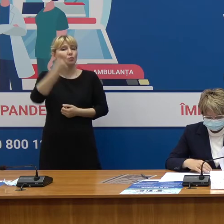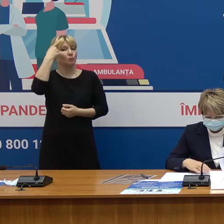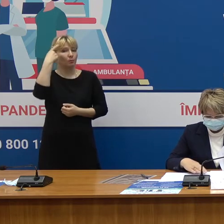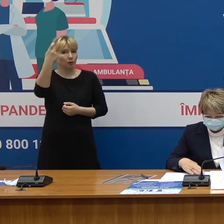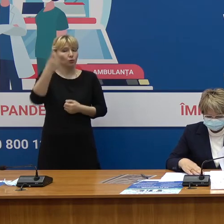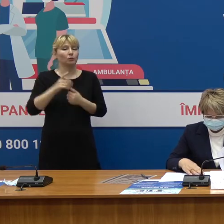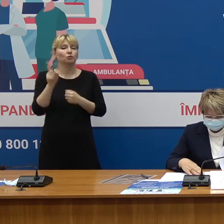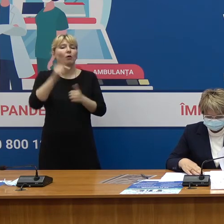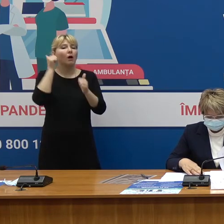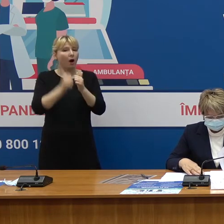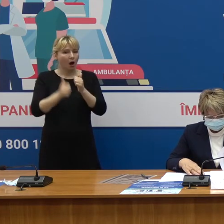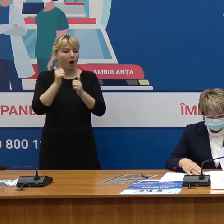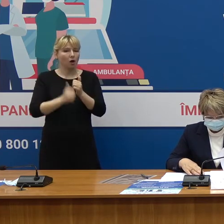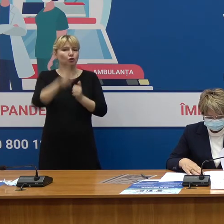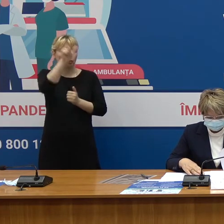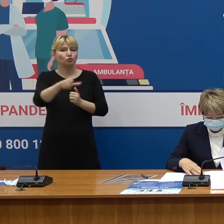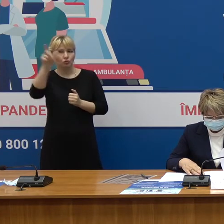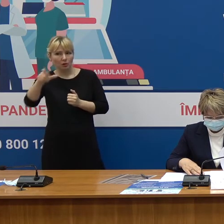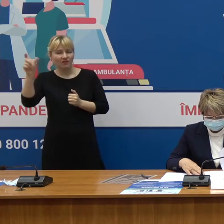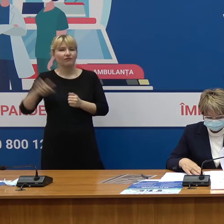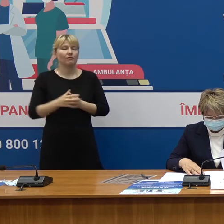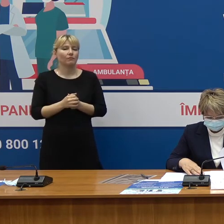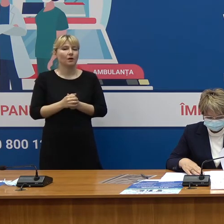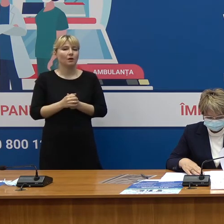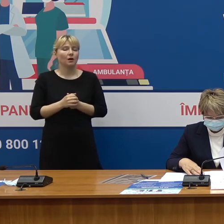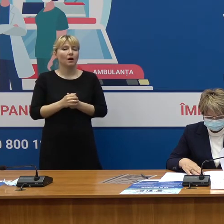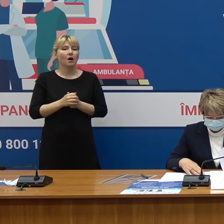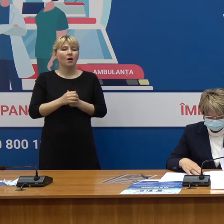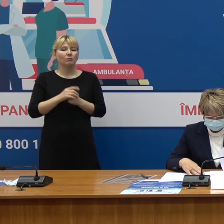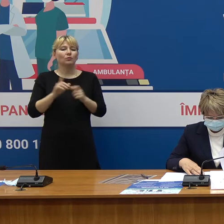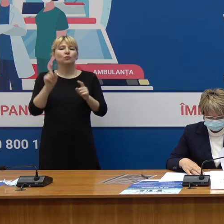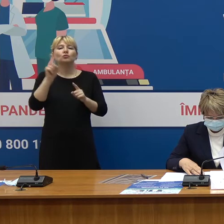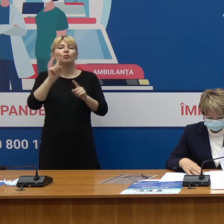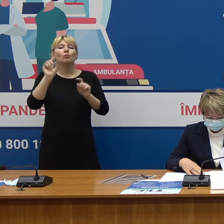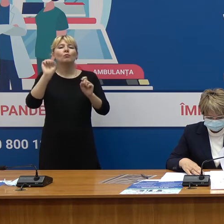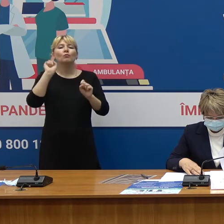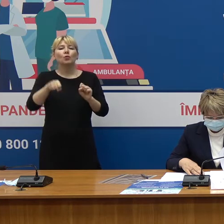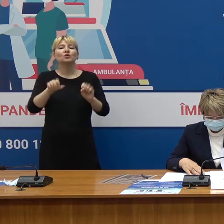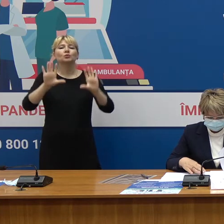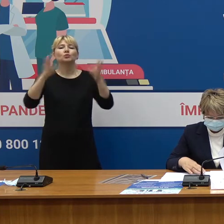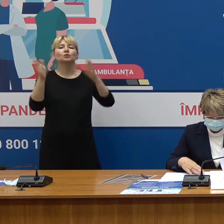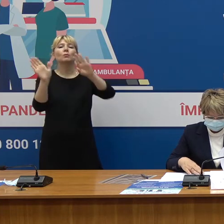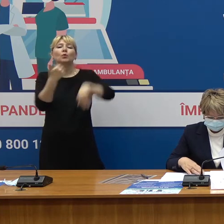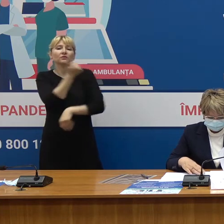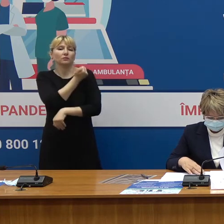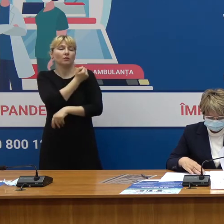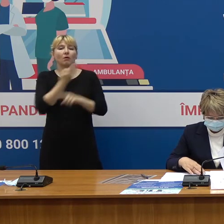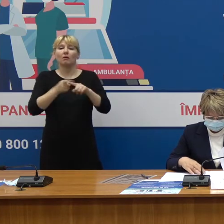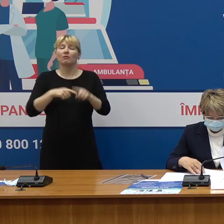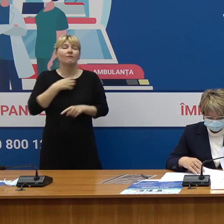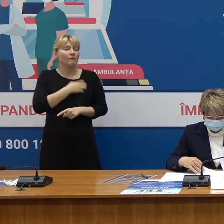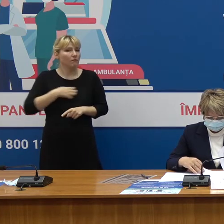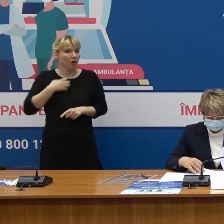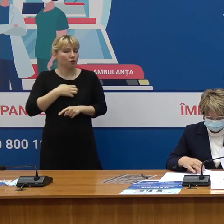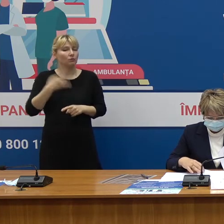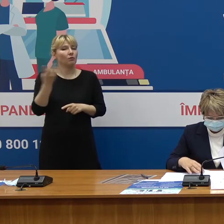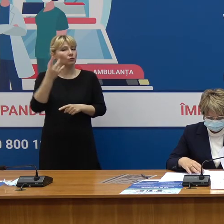fiecărui cetățean despre evenimentele adverse care pot apărea în urma vaccinării și este un lucru destul de